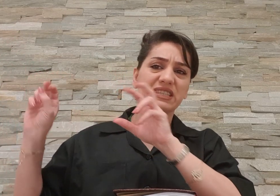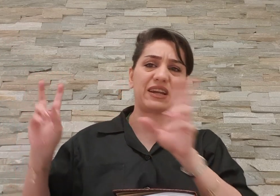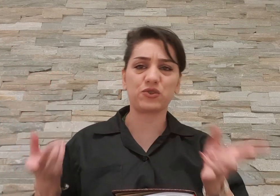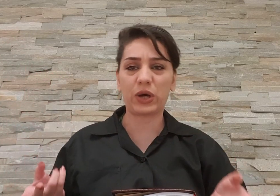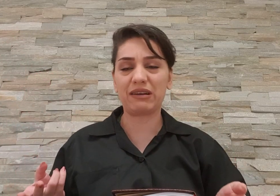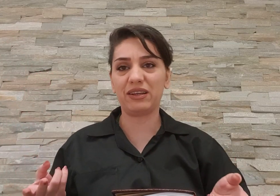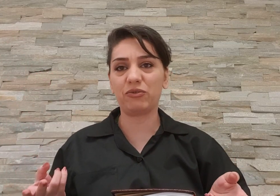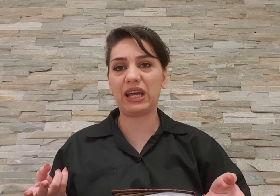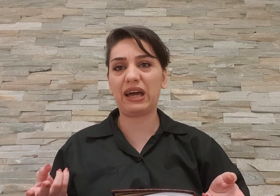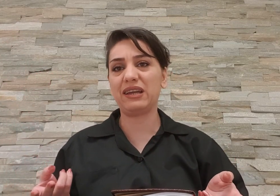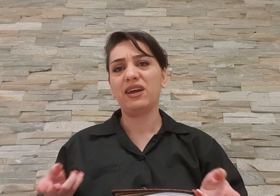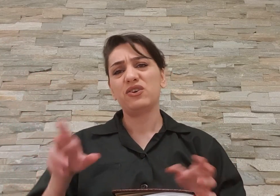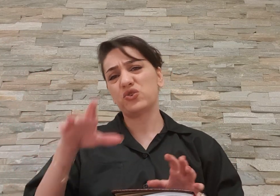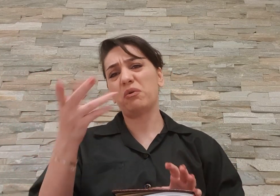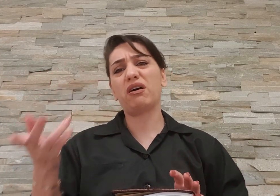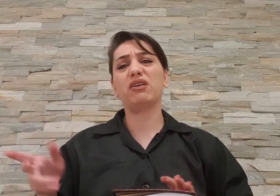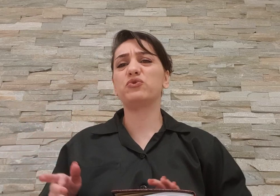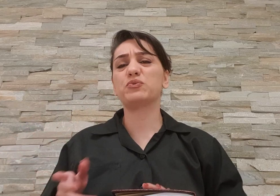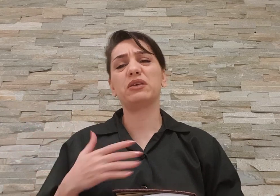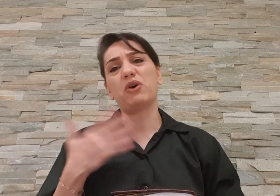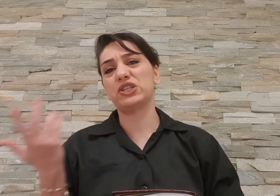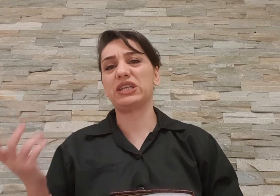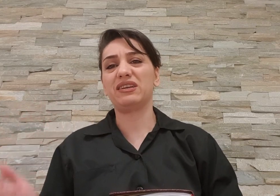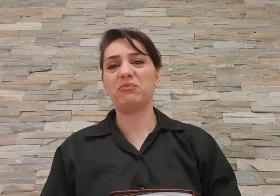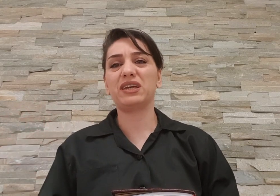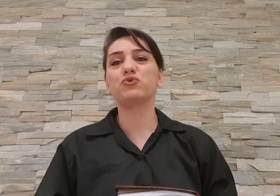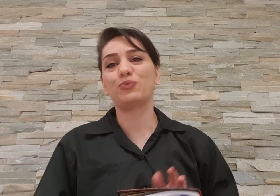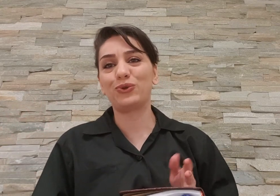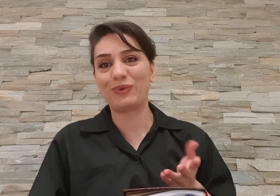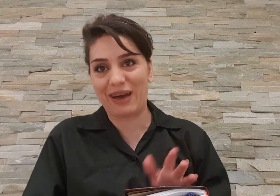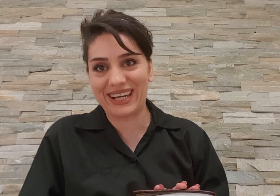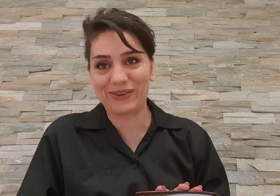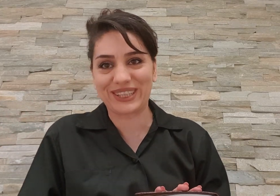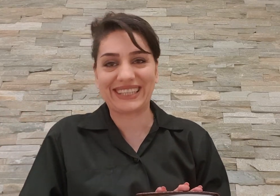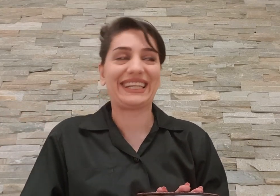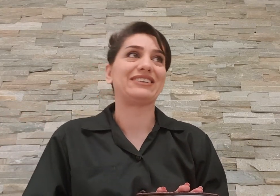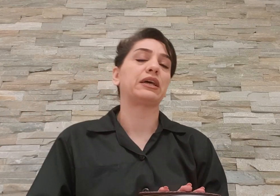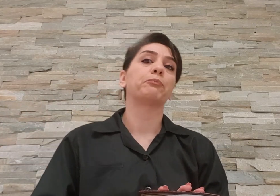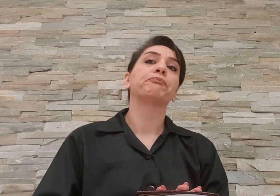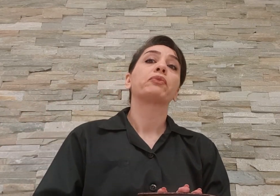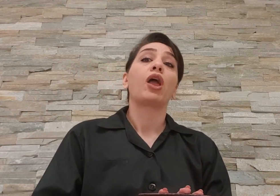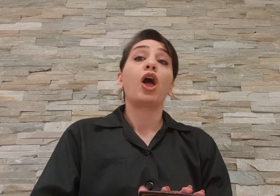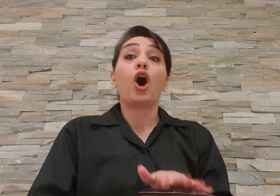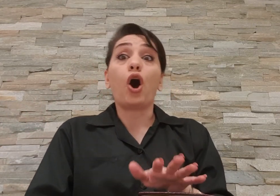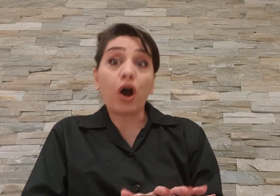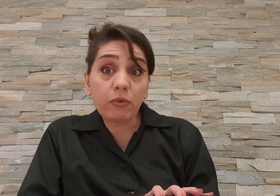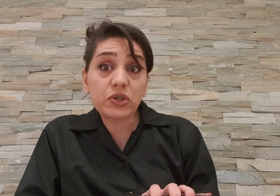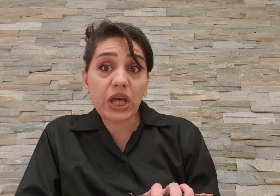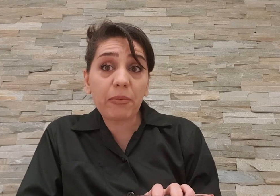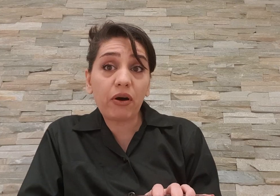زنن و سخنانی کنن شما حالا گوش بدیم ما که جدی نمیگیریم چون میدونیم که عملا قدرتی ندارن آقا مشتبه